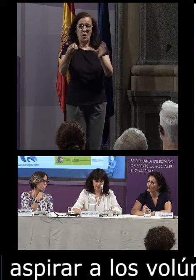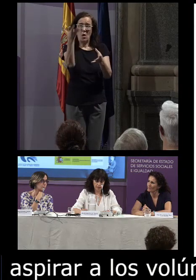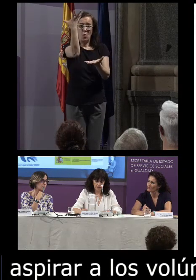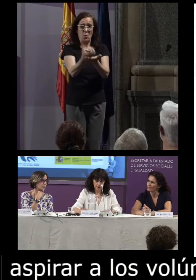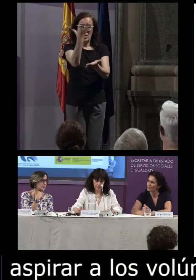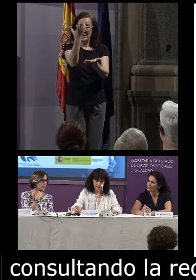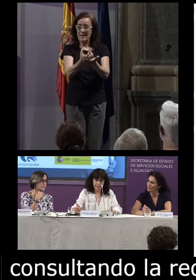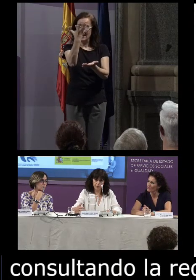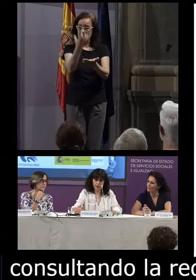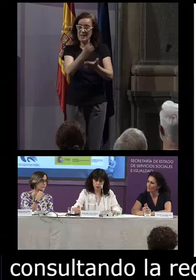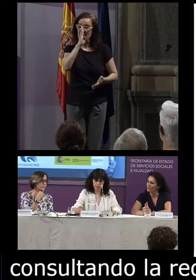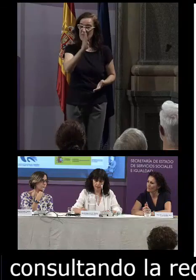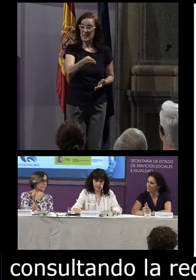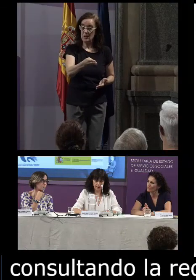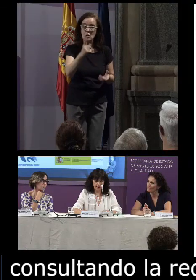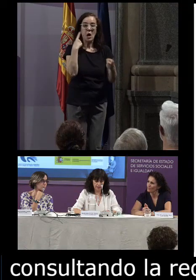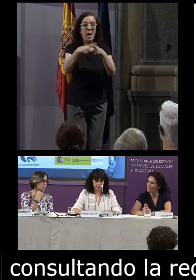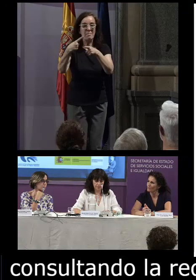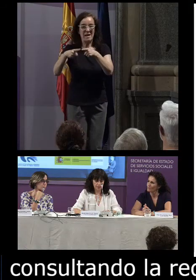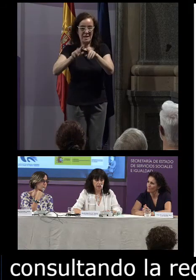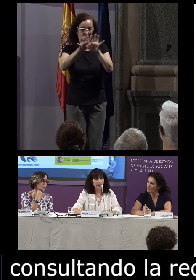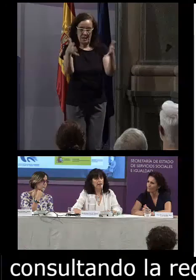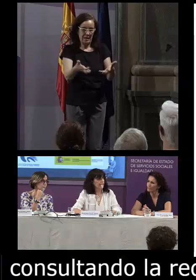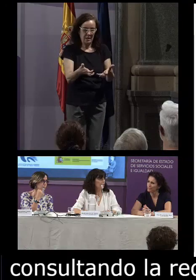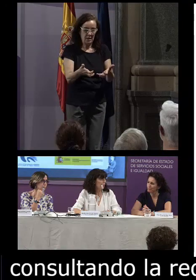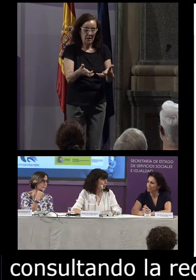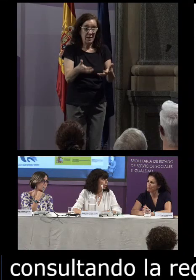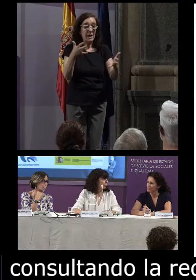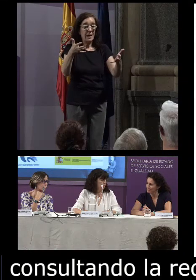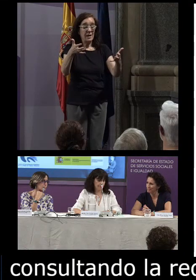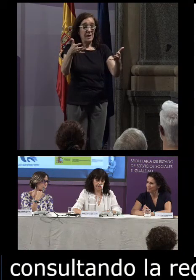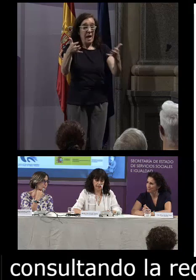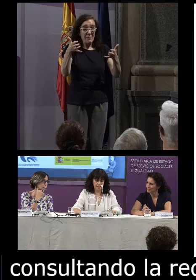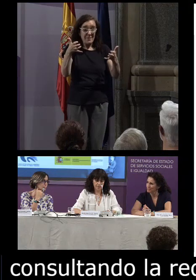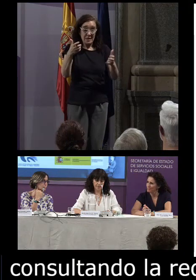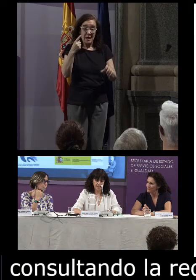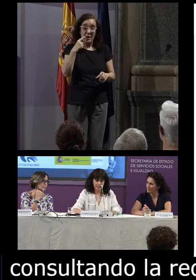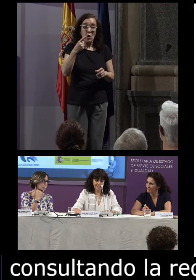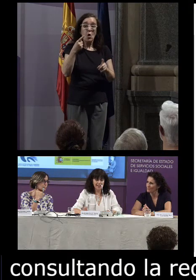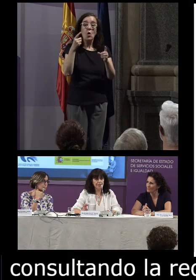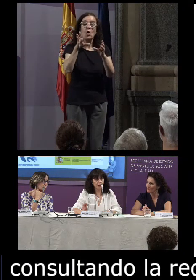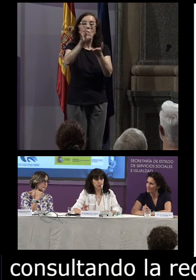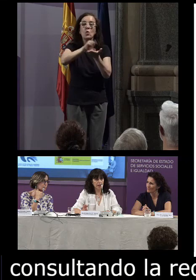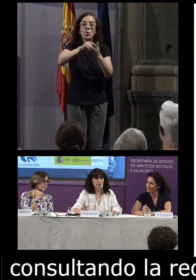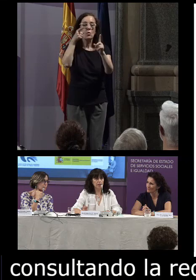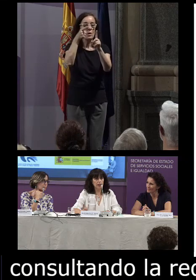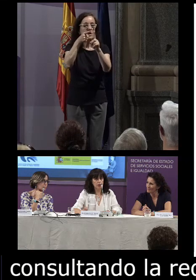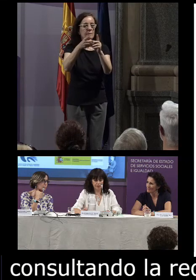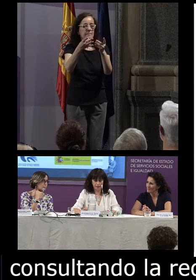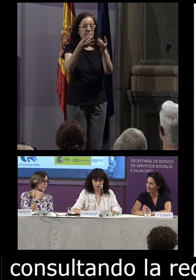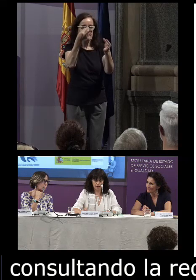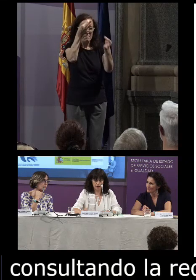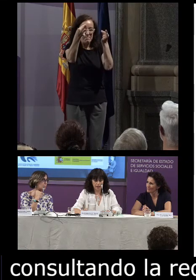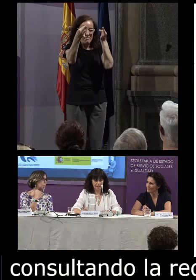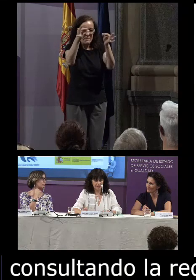directamente los materiales de internet la ventaja de un corpus de referencia está en la finura de la